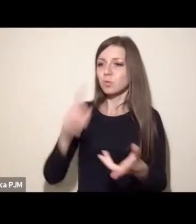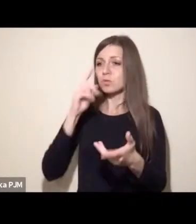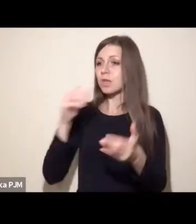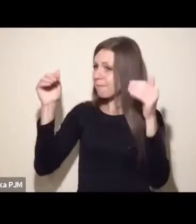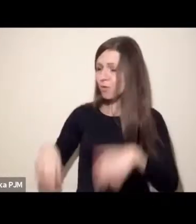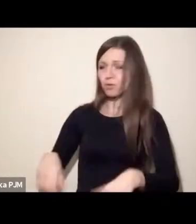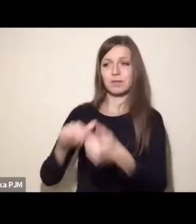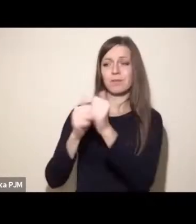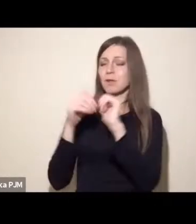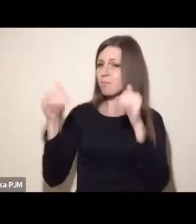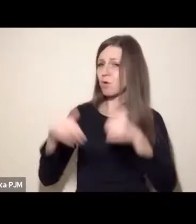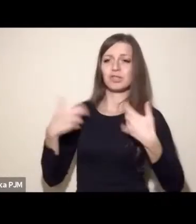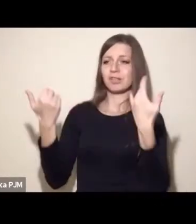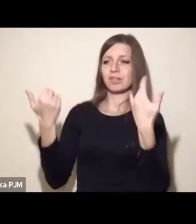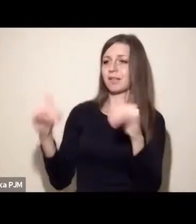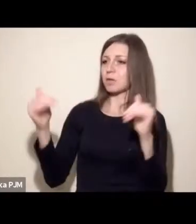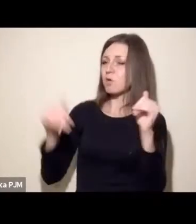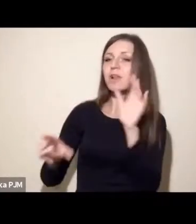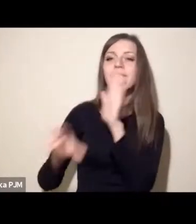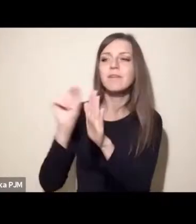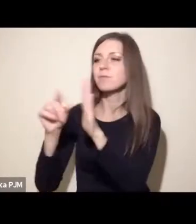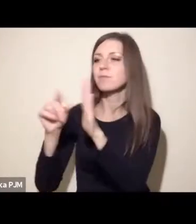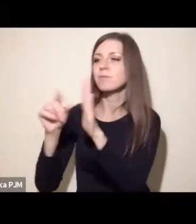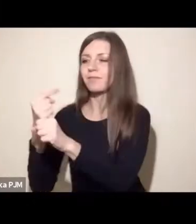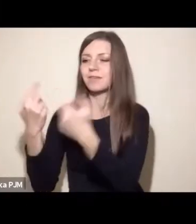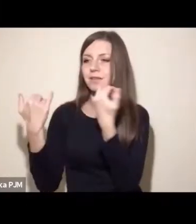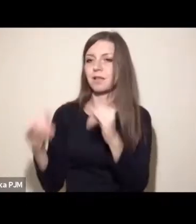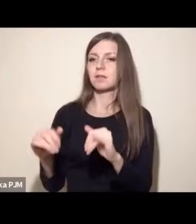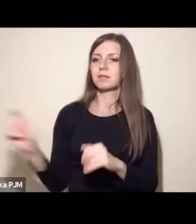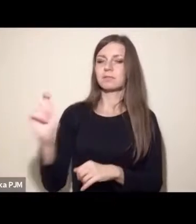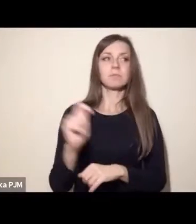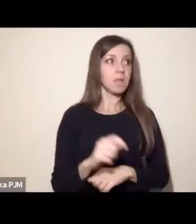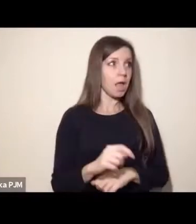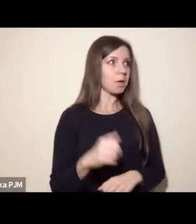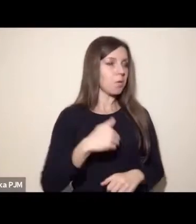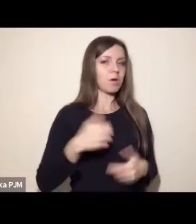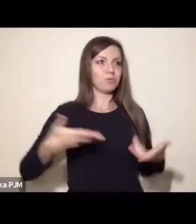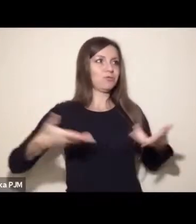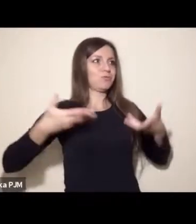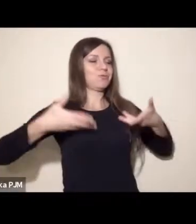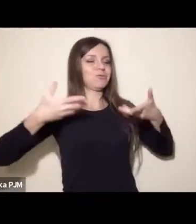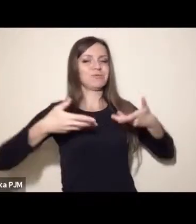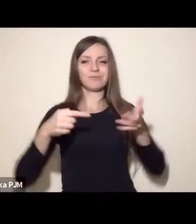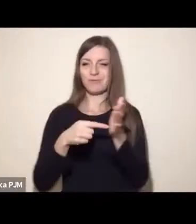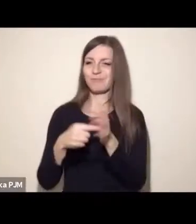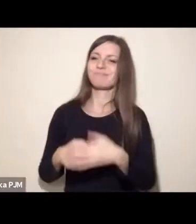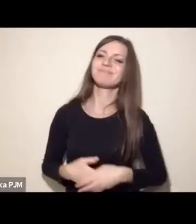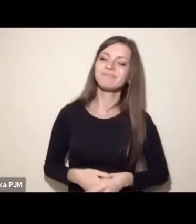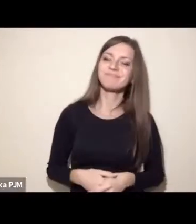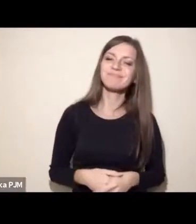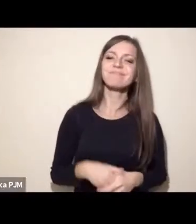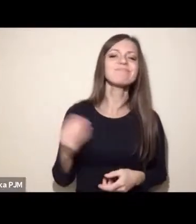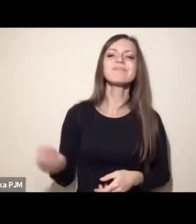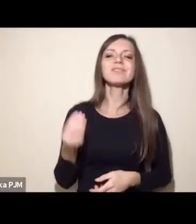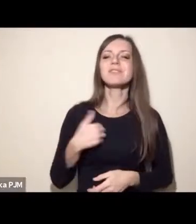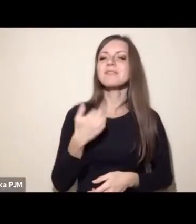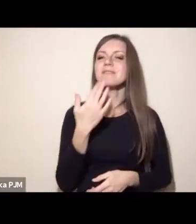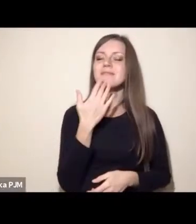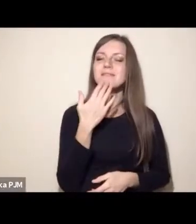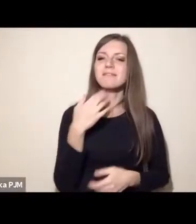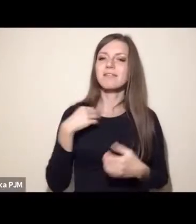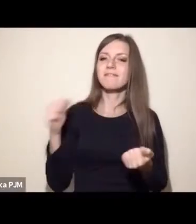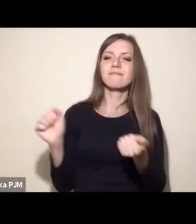No i na koniec te dwie rzeczy, o których marzę, o których zabiegam, które postuluję, które